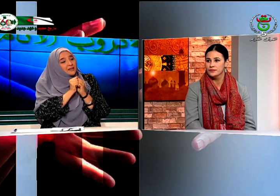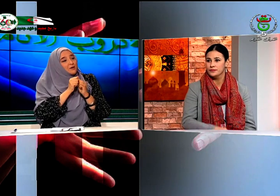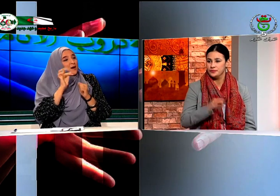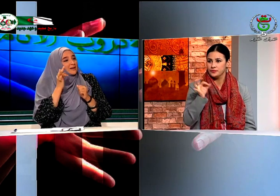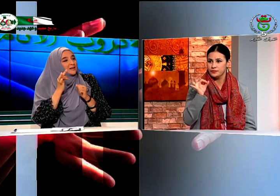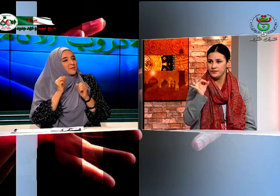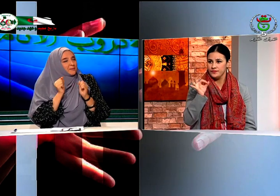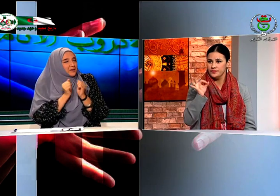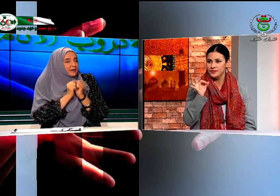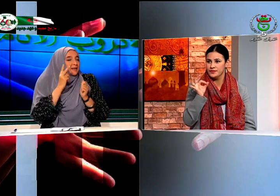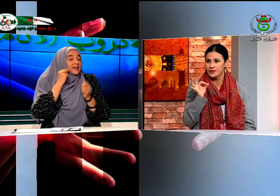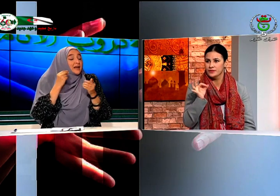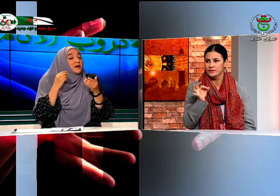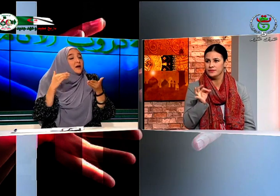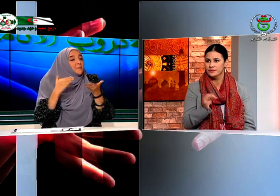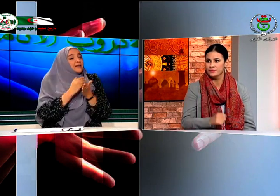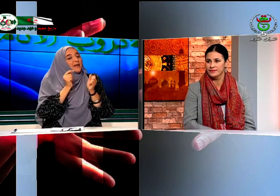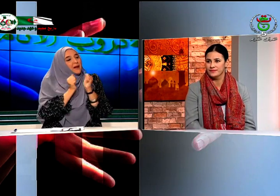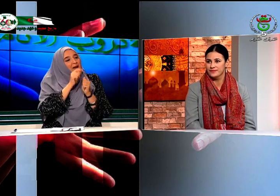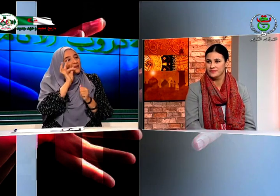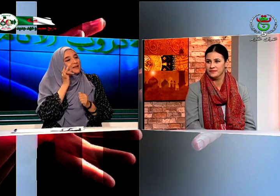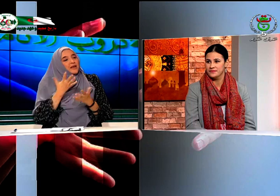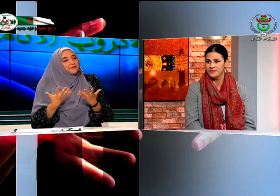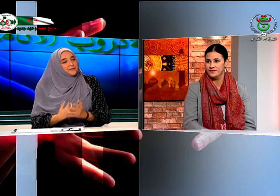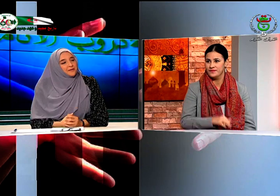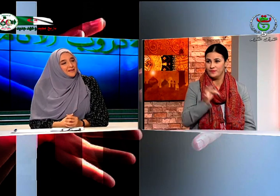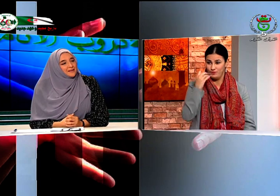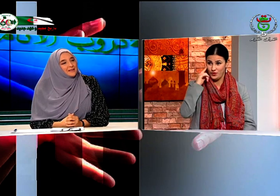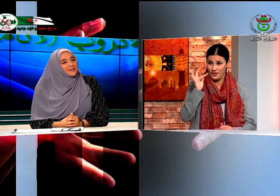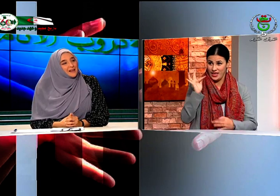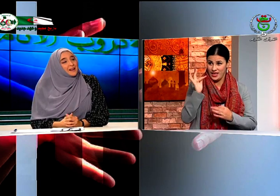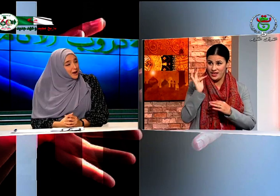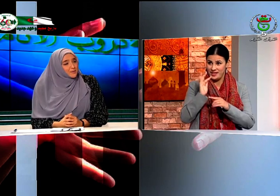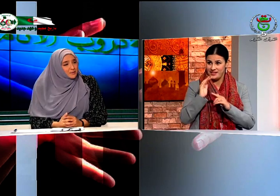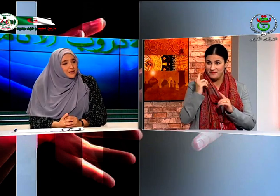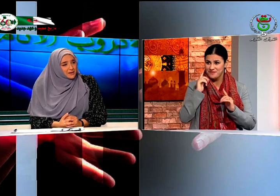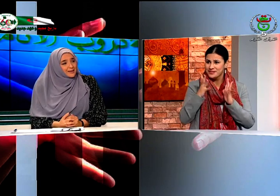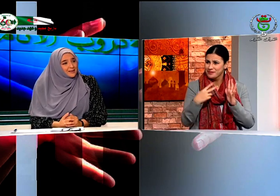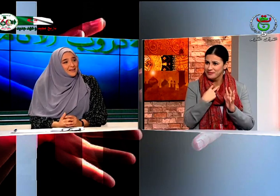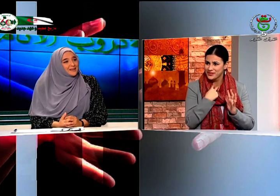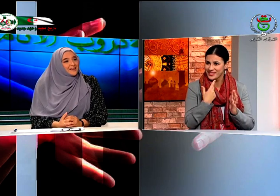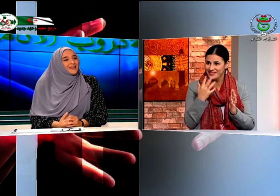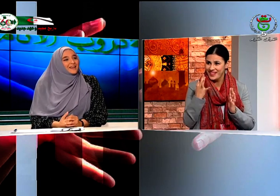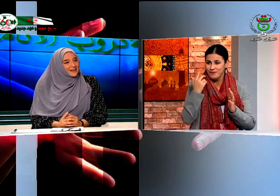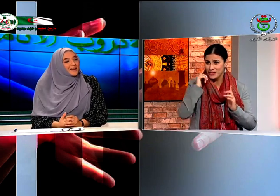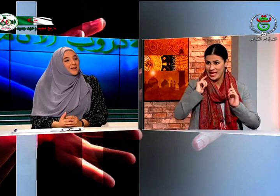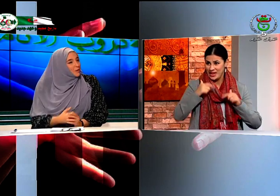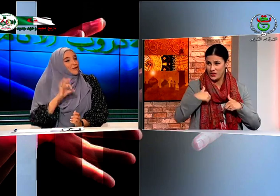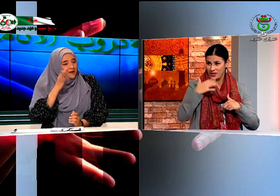يعني حكاية مضت مع أخيك كيف نعم بالنسبة لأخي نعم